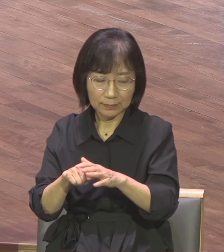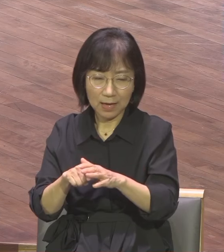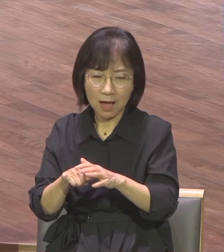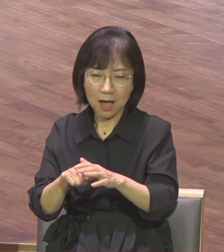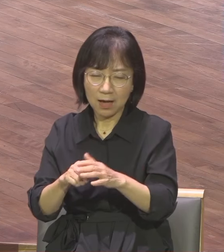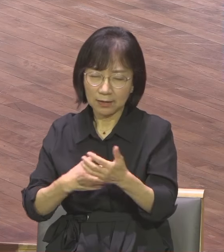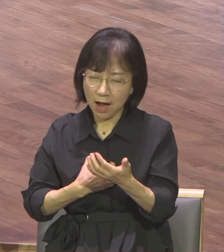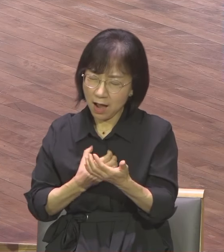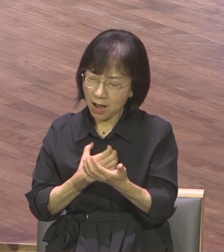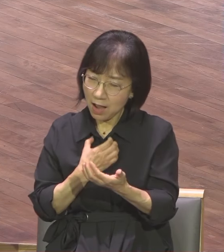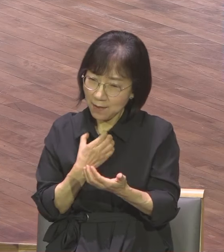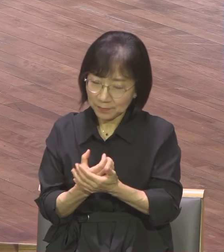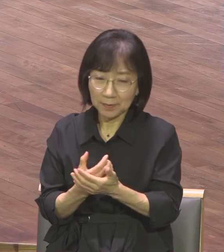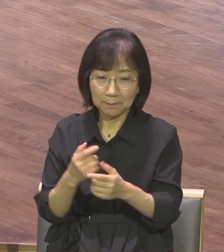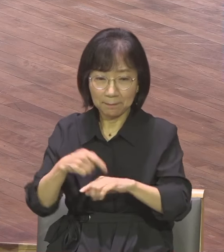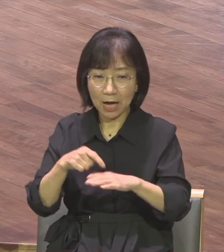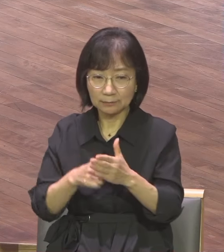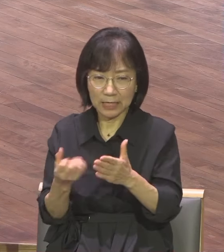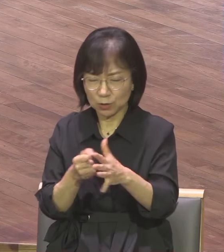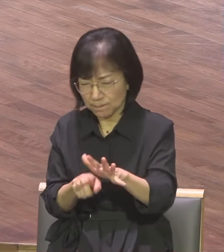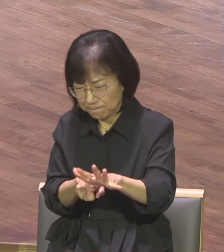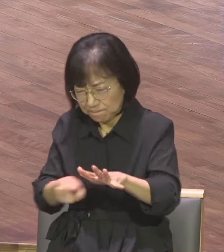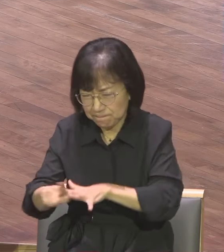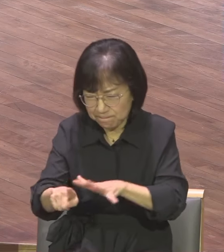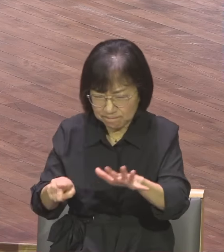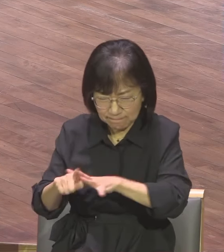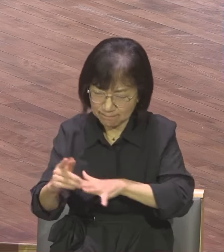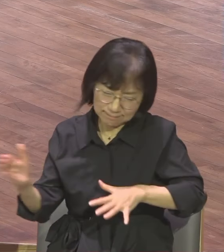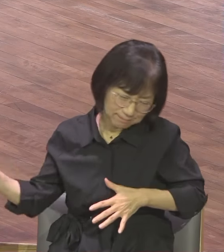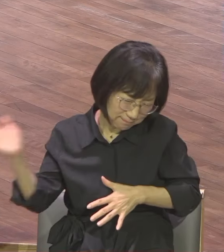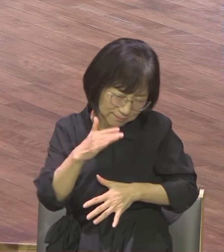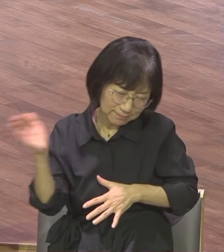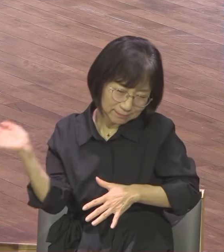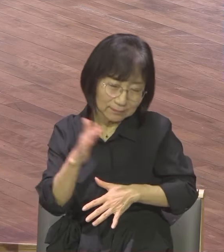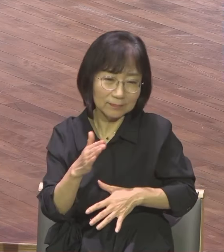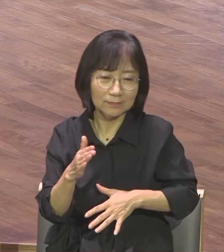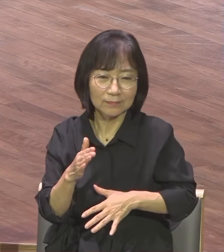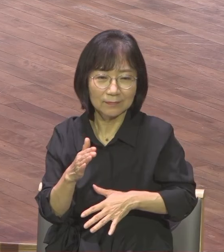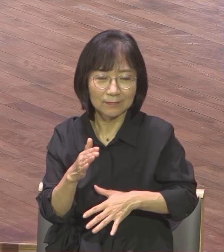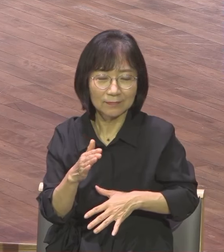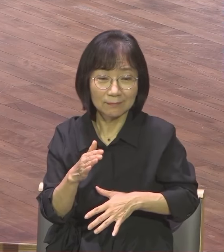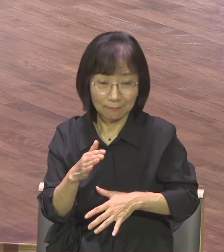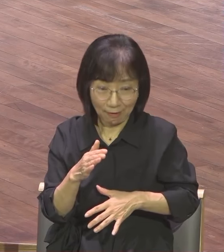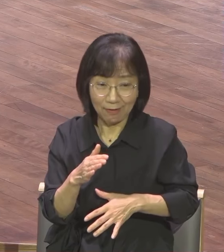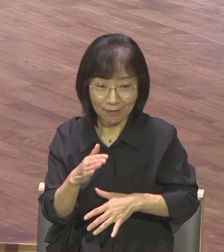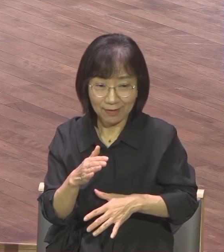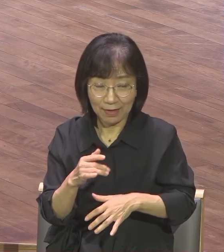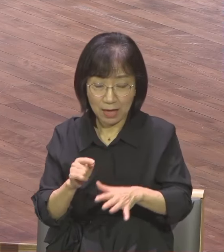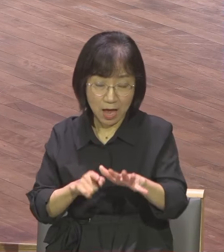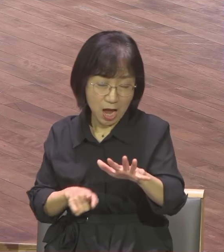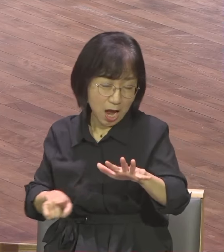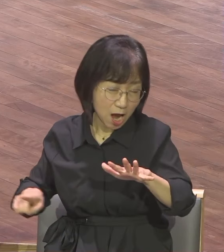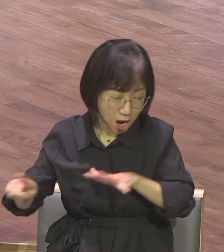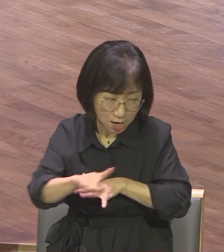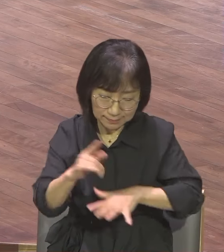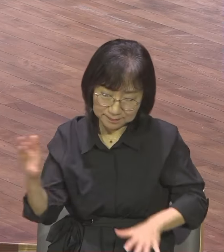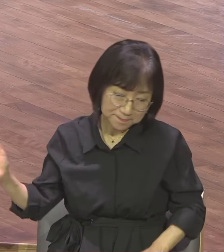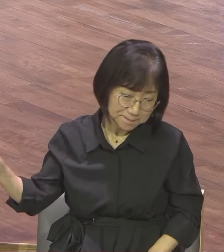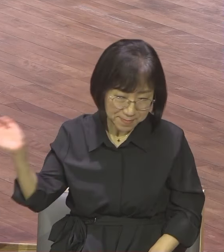속에서 헌신하고 희생하면 그 퍼스트 무버들이 앞장서면 모든 성도들은 그